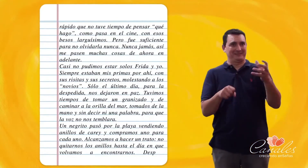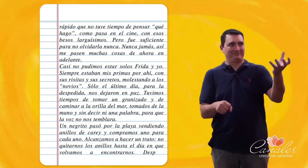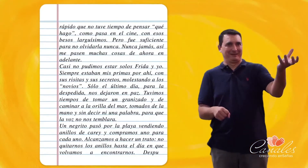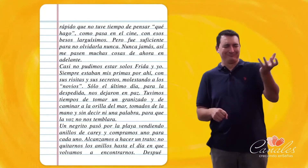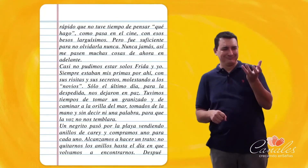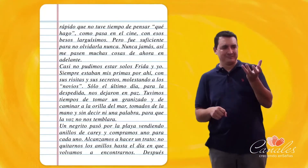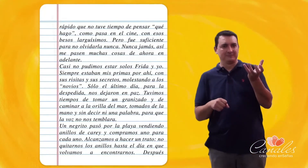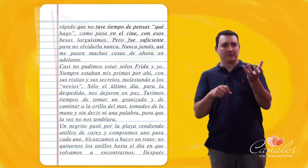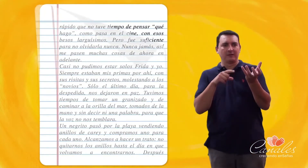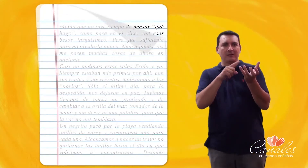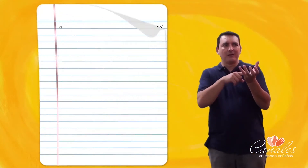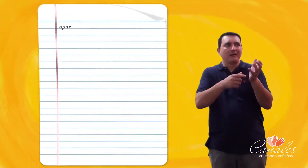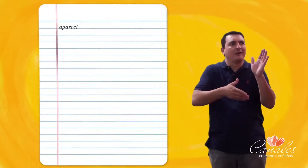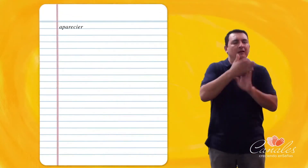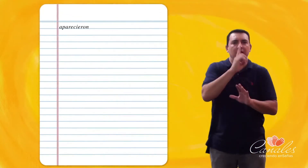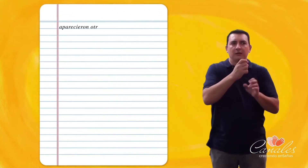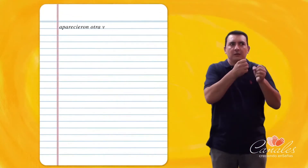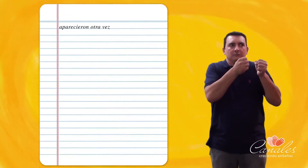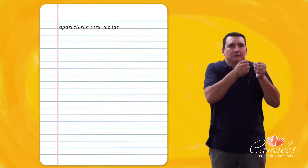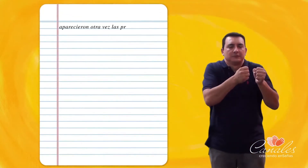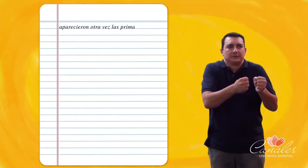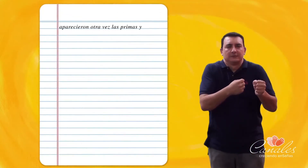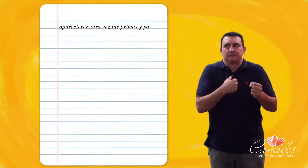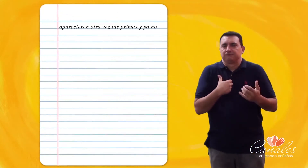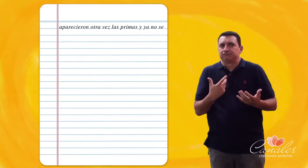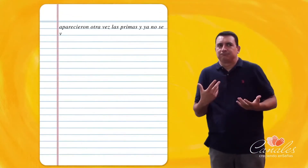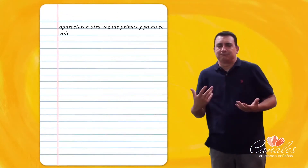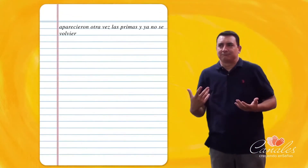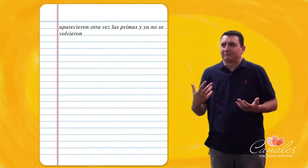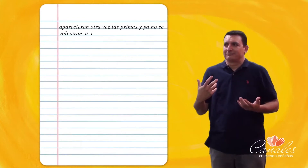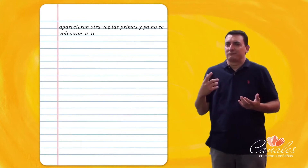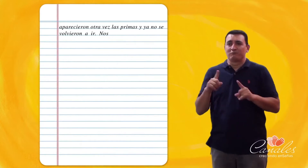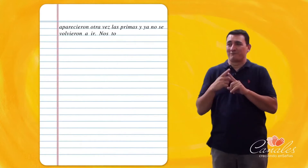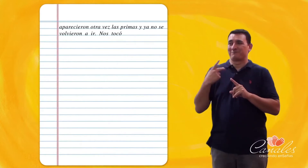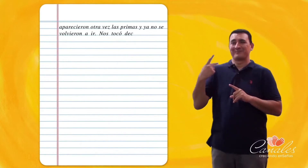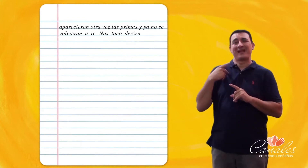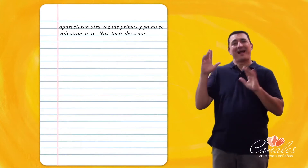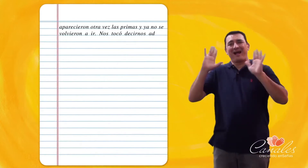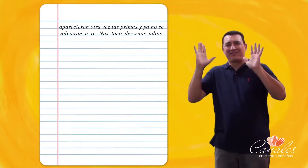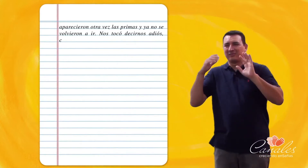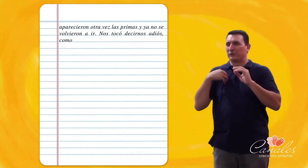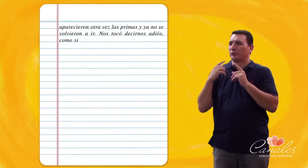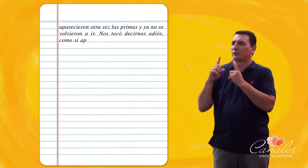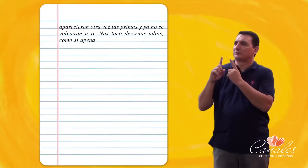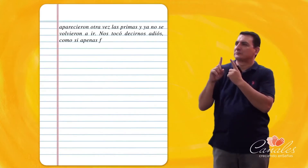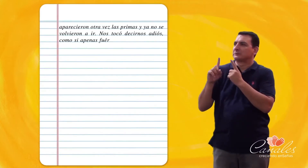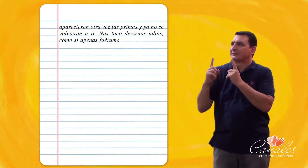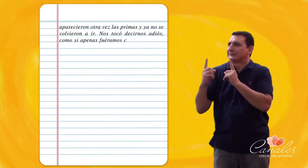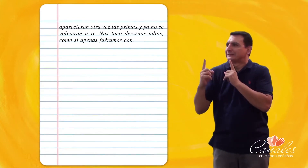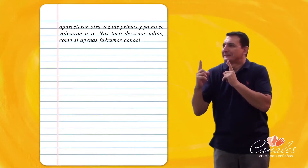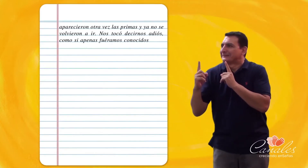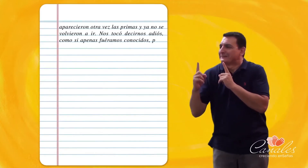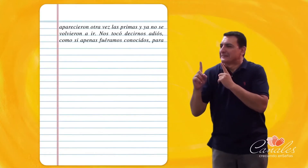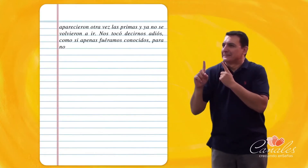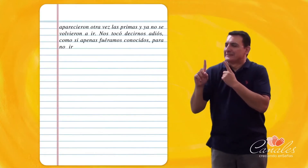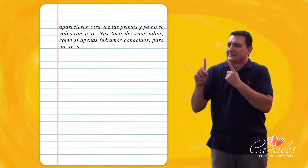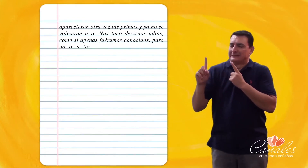Después aparecieron Otra vez Las primas Y ya no se volvieron A ir Nos tocó Decirnos a Dios Como si apenas